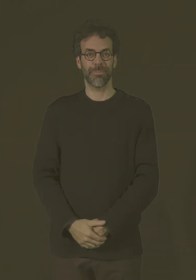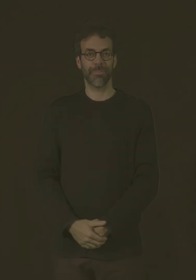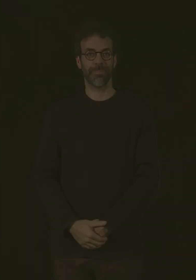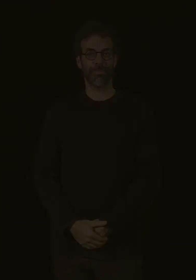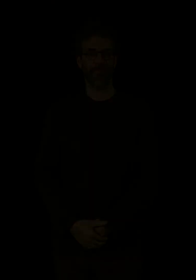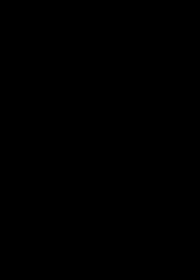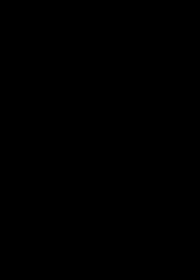Sous